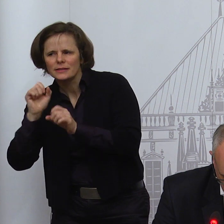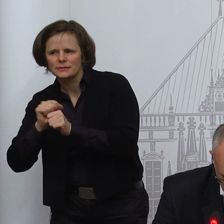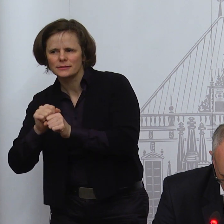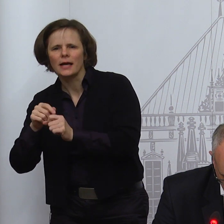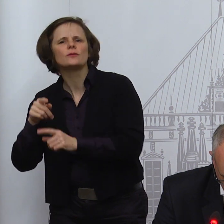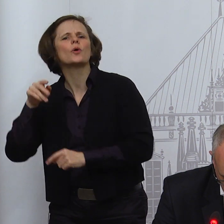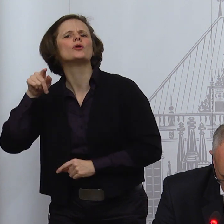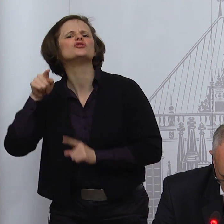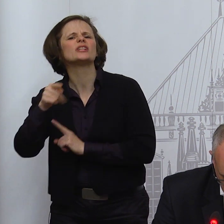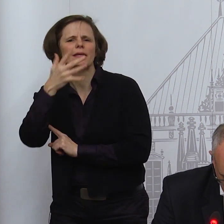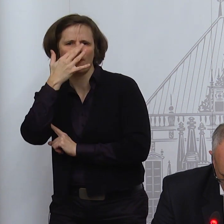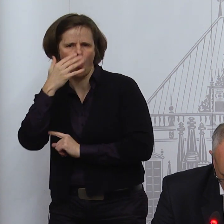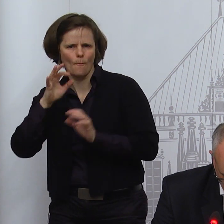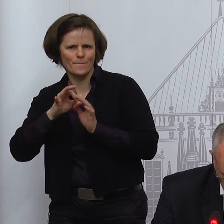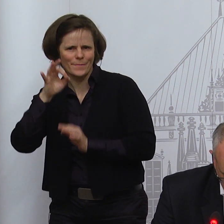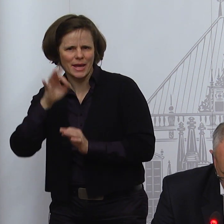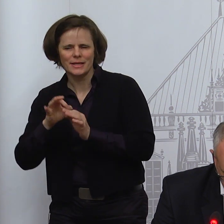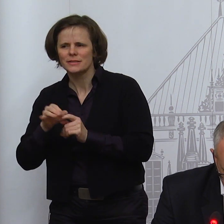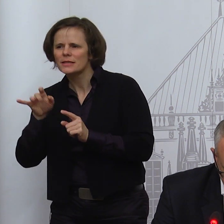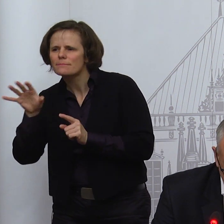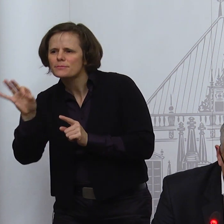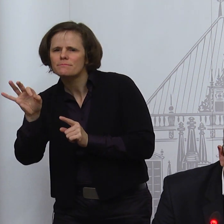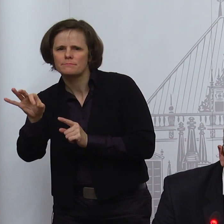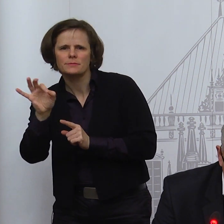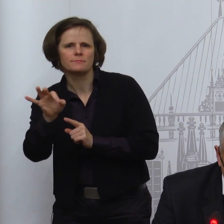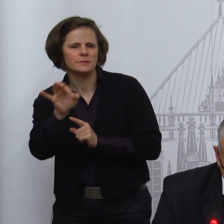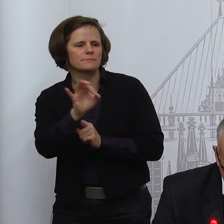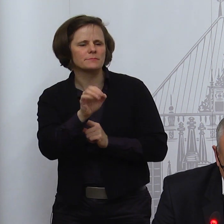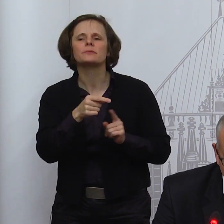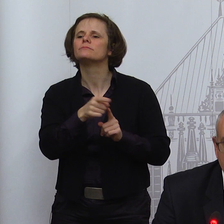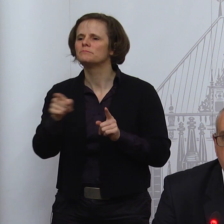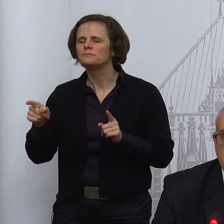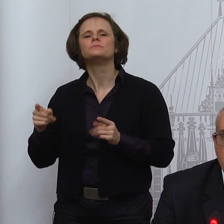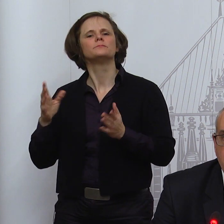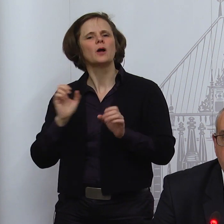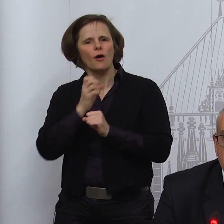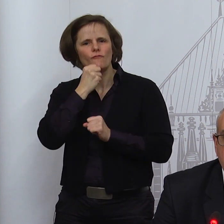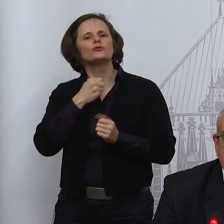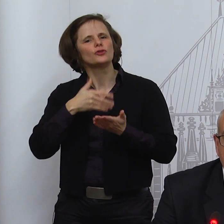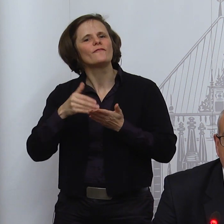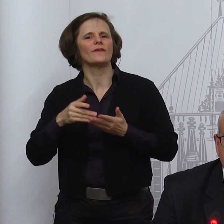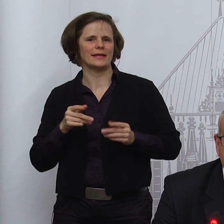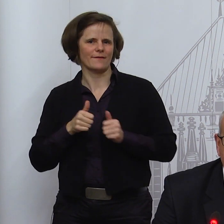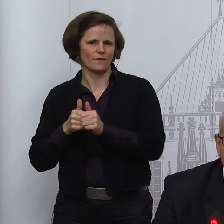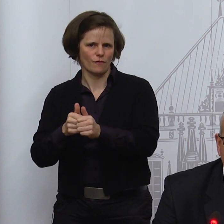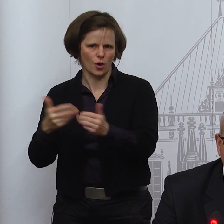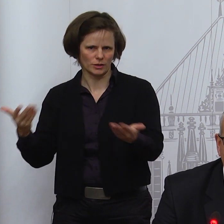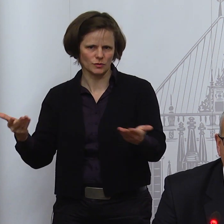mitkriegen würden. Und das ist eine der Perspektiven. Wir werden jetzt,